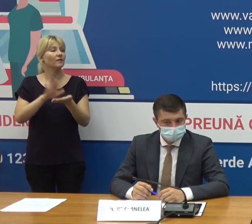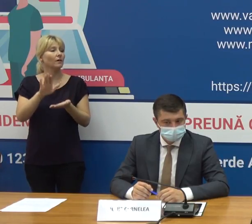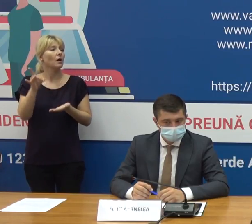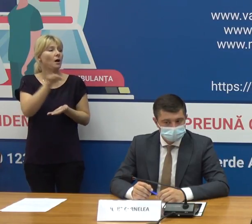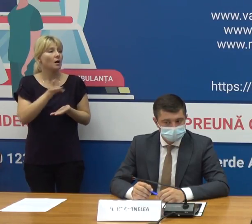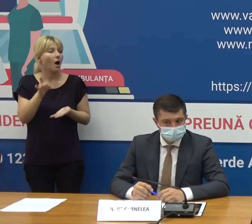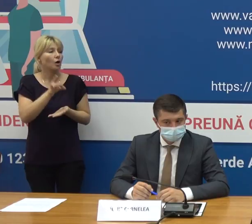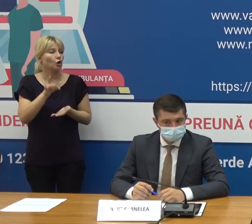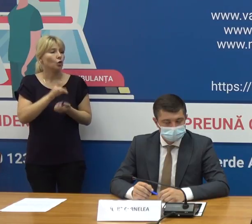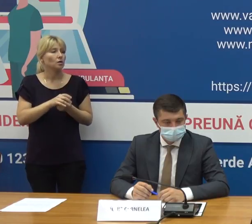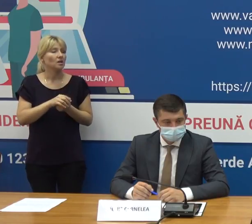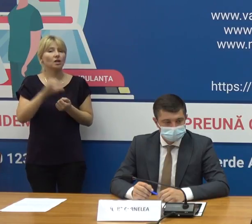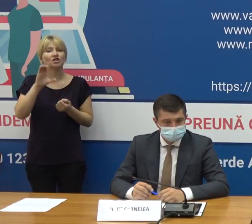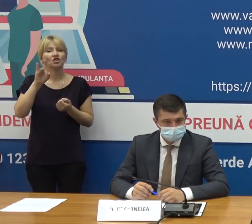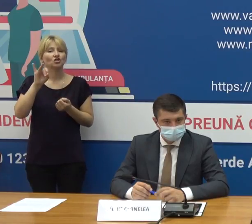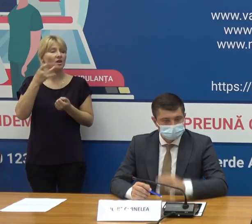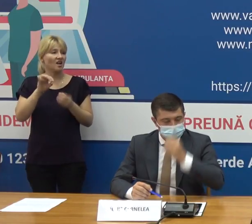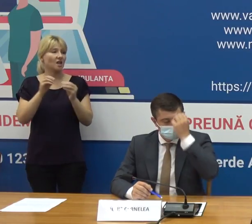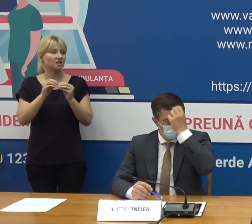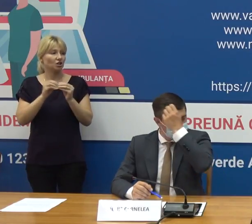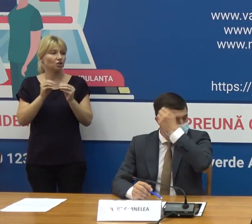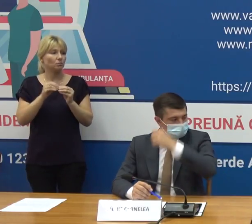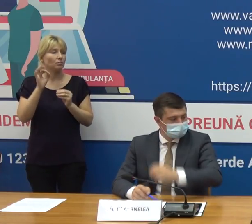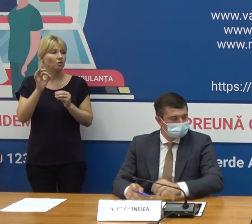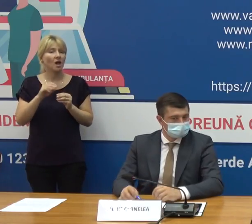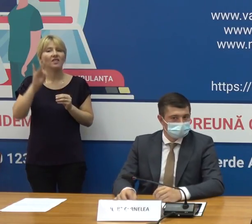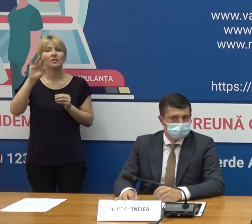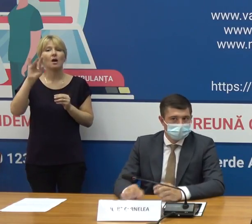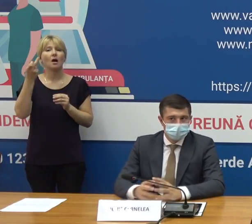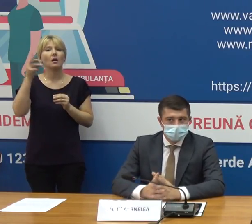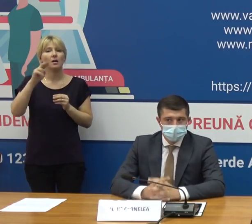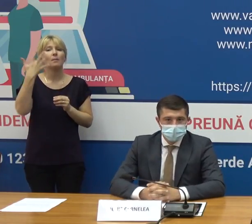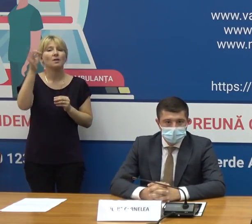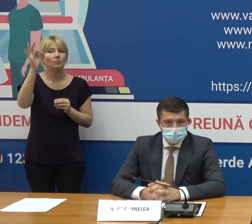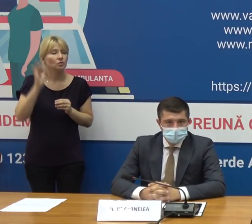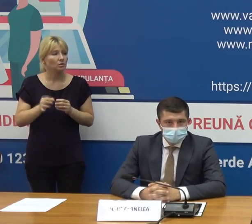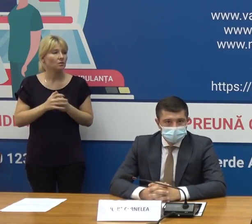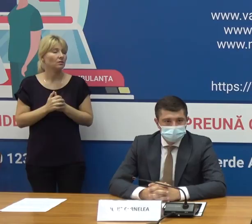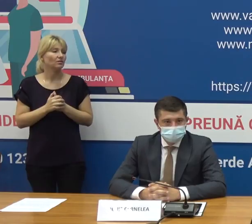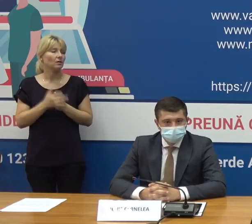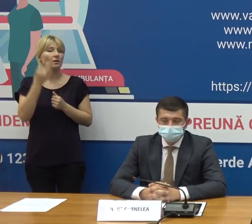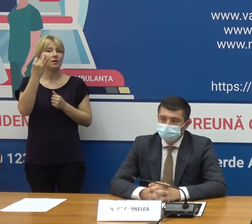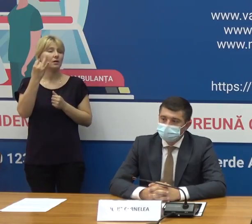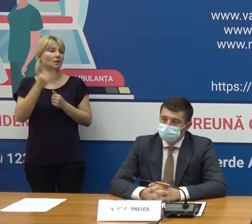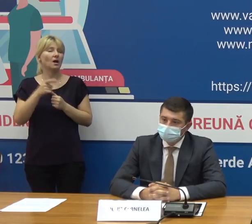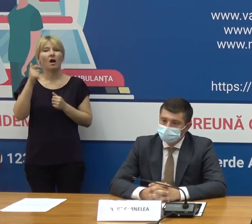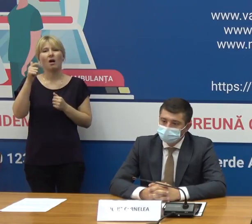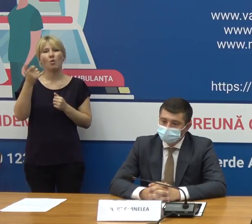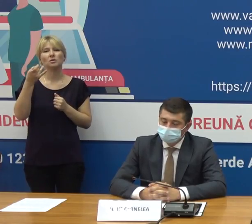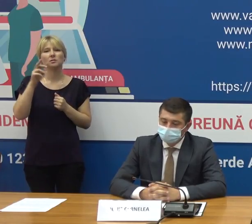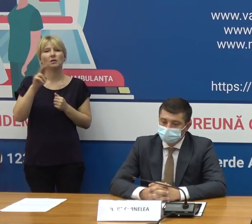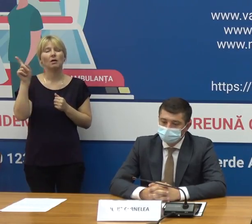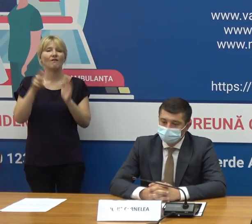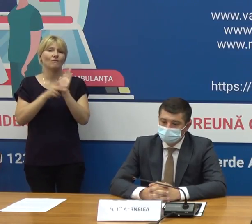raioanele Sângerei 10% Taraclie 8,5% și teritoriile din Uta Găgăuzea